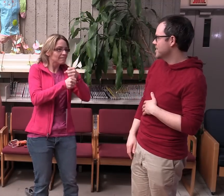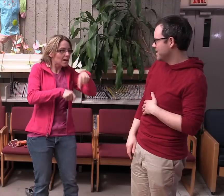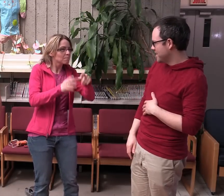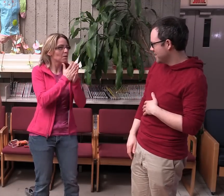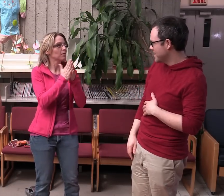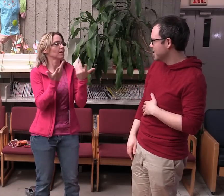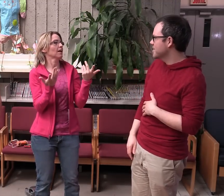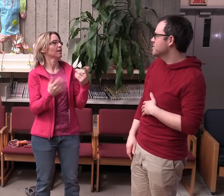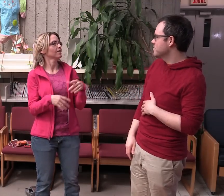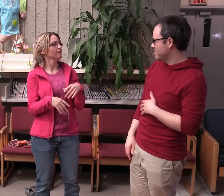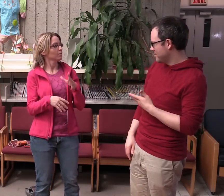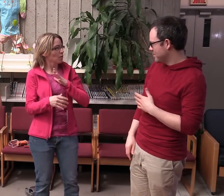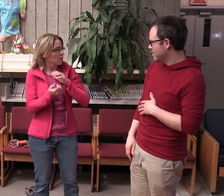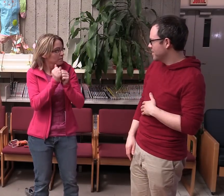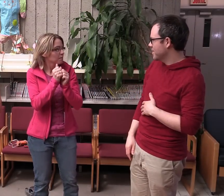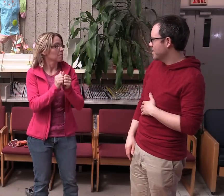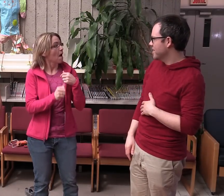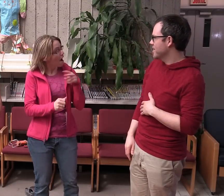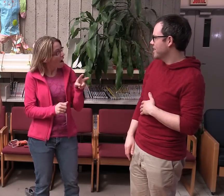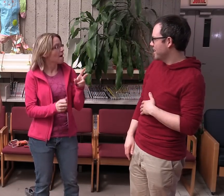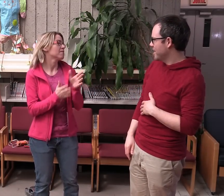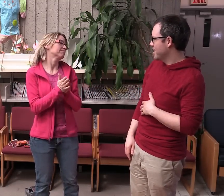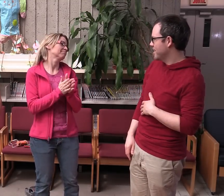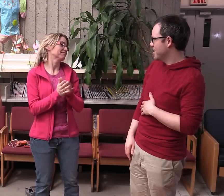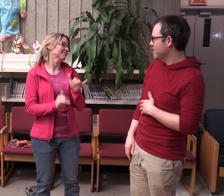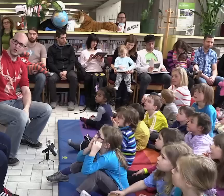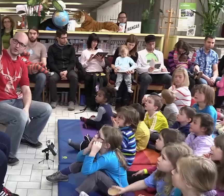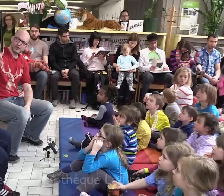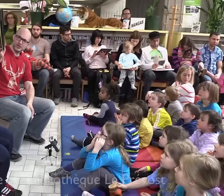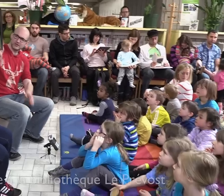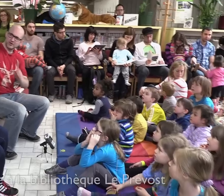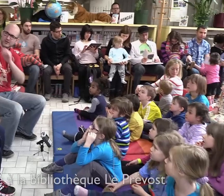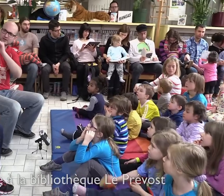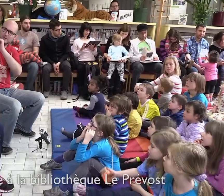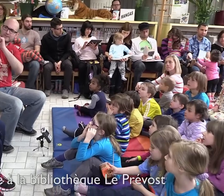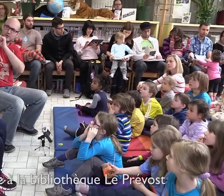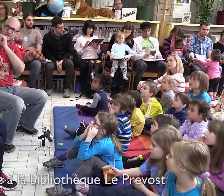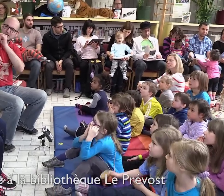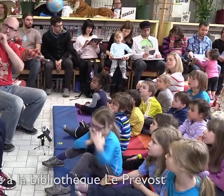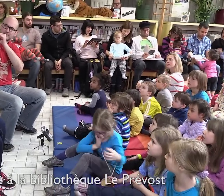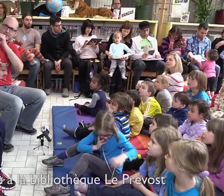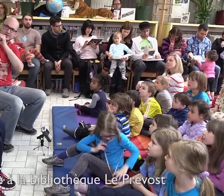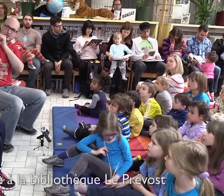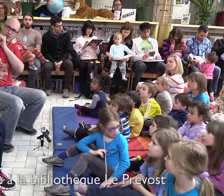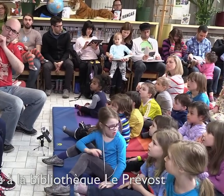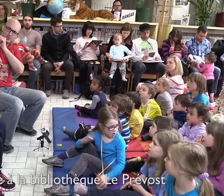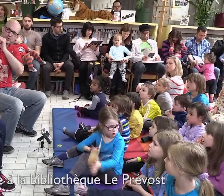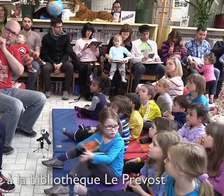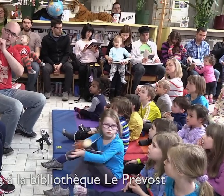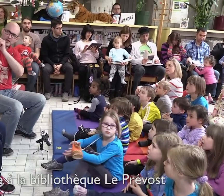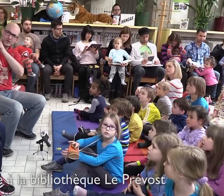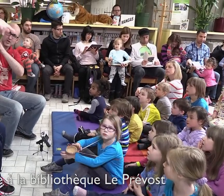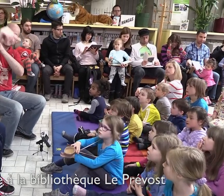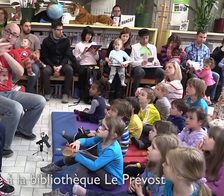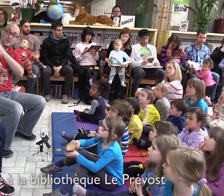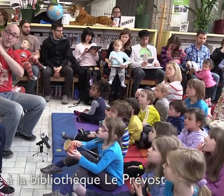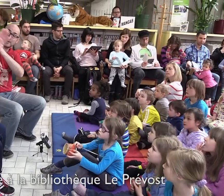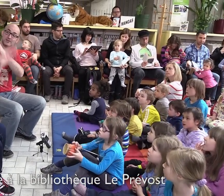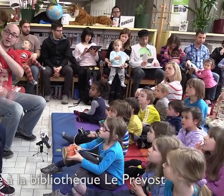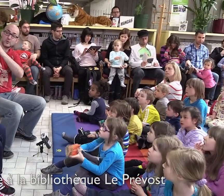En fait, tu étais bibliothécaire ici et qu'il y avait l'art du conte qui est adapté. Qui est entré dans ma forêt sans ma permission? Transformé en panthère